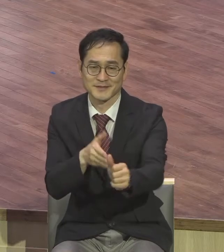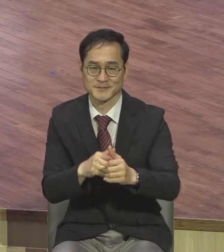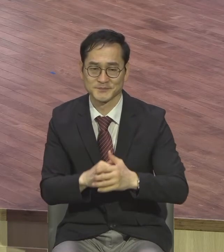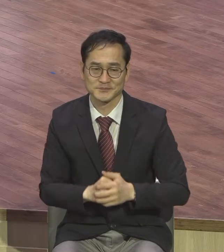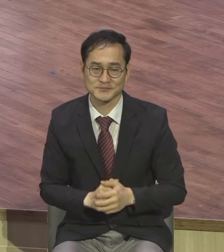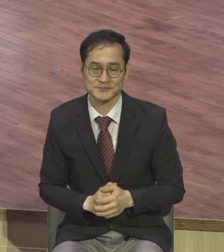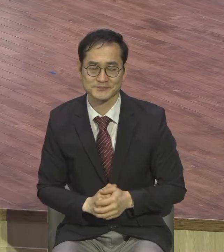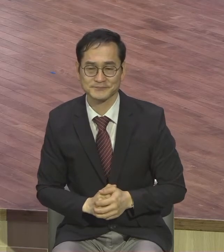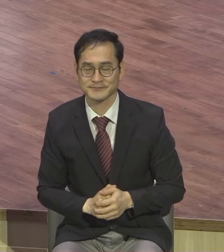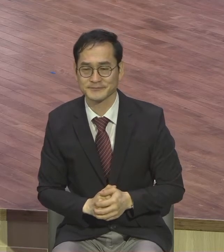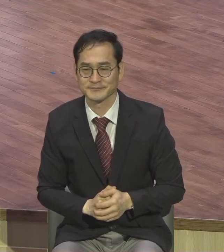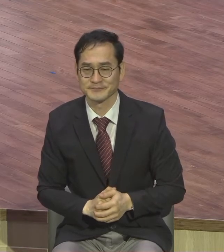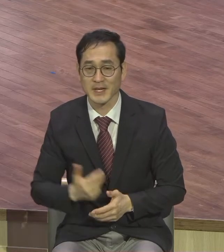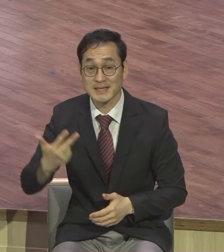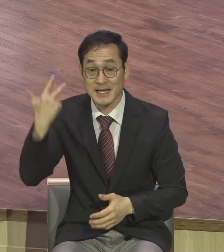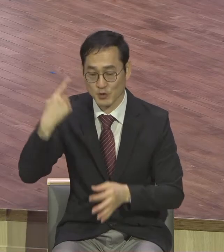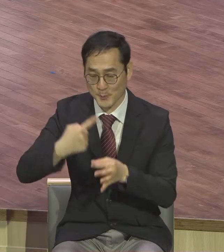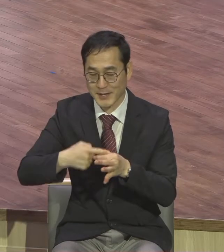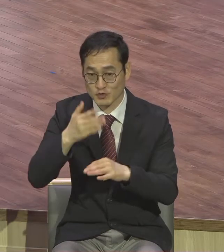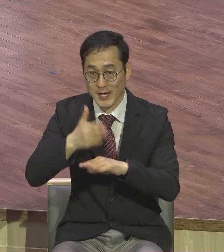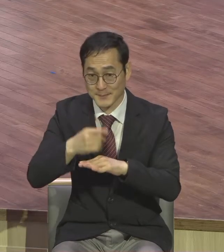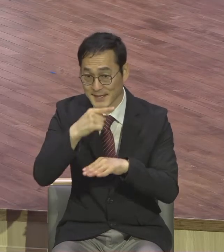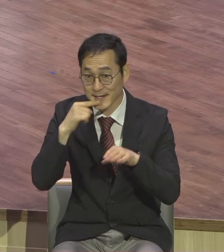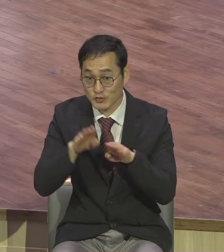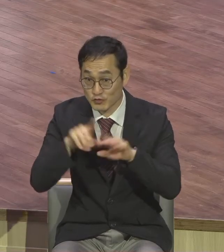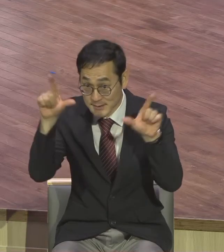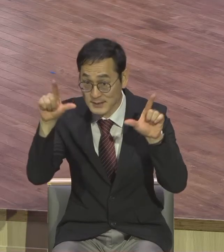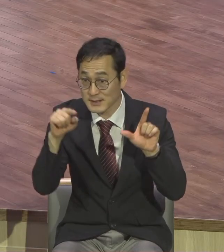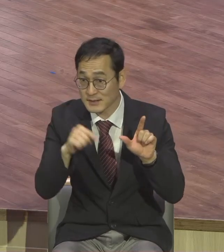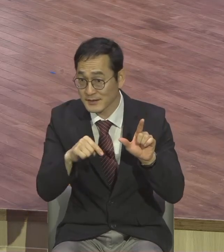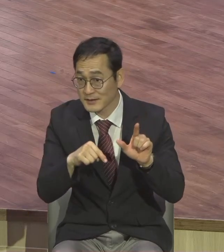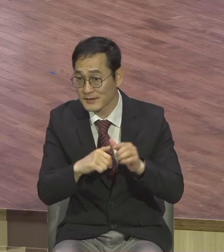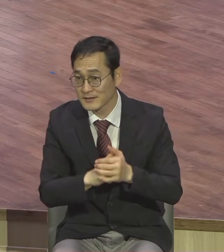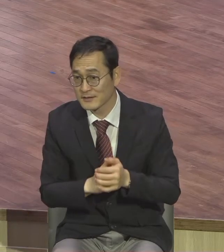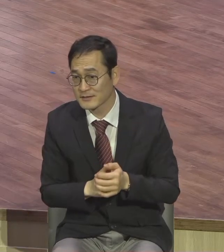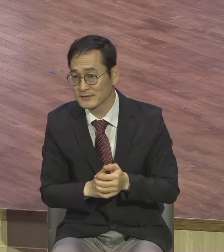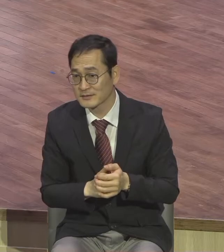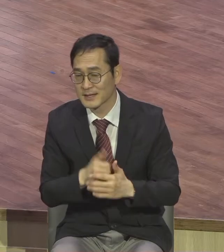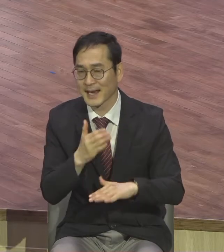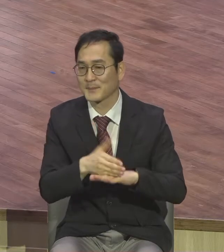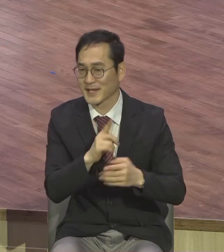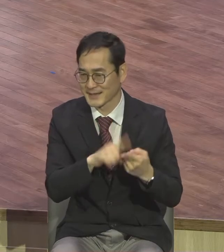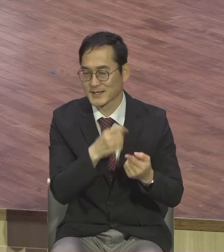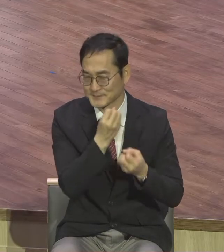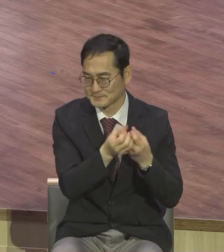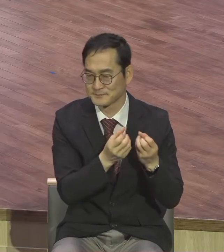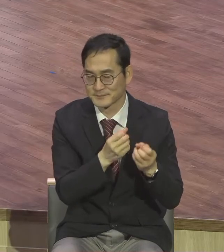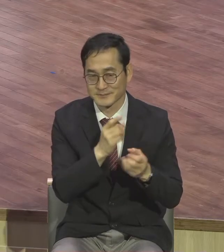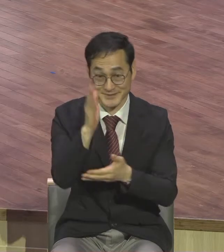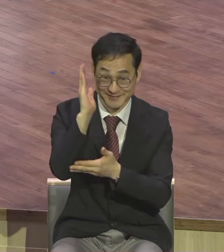지난주일은 맥주감사주일이었어요. 감사에 대해서 살펴보았고 다시 강의 본문으로 돌아갑니다.